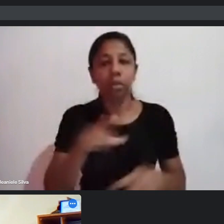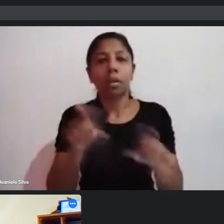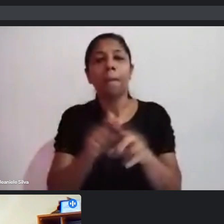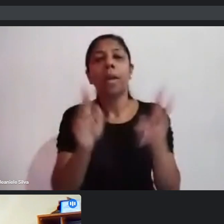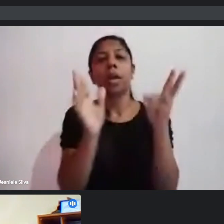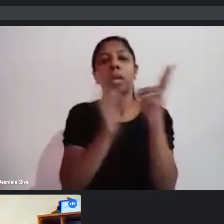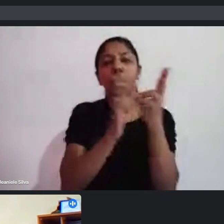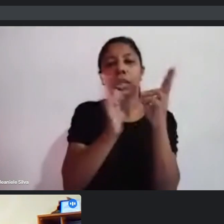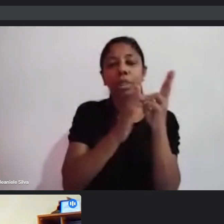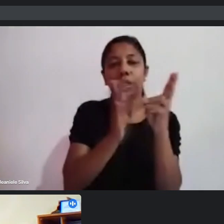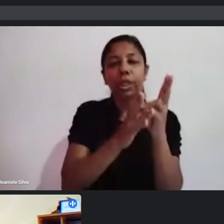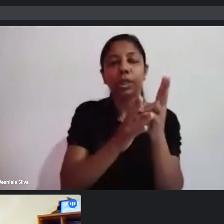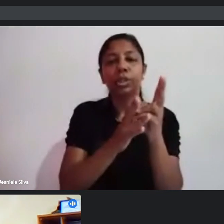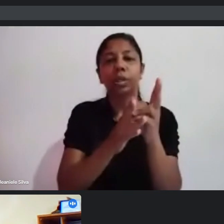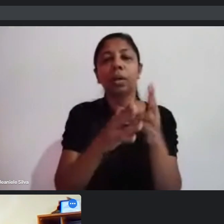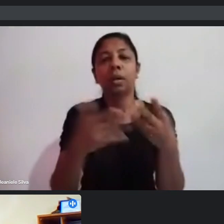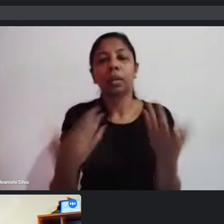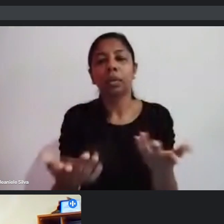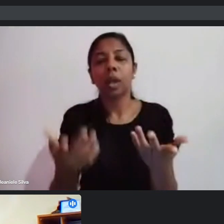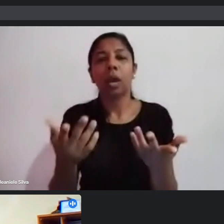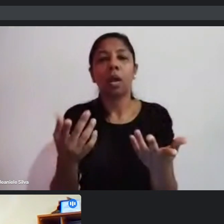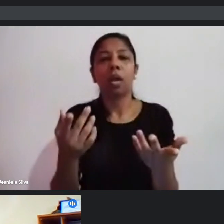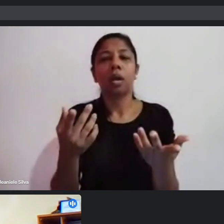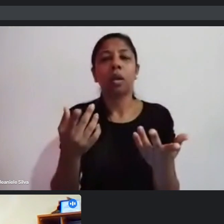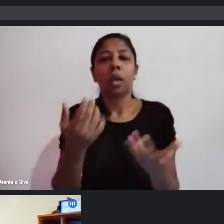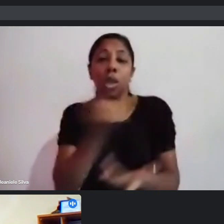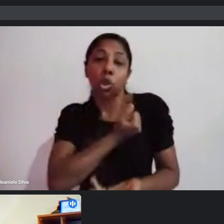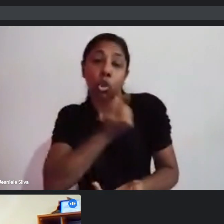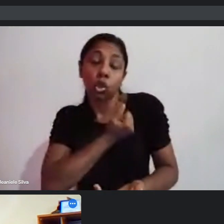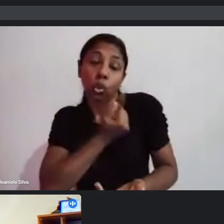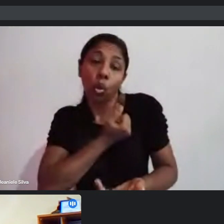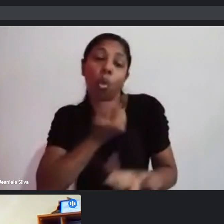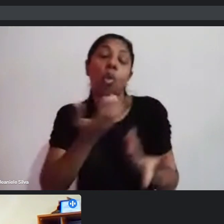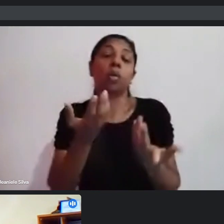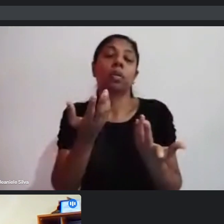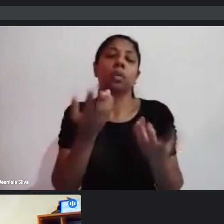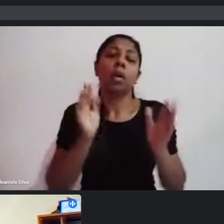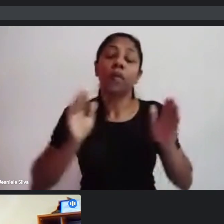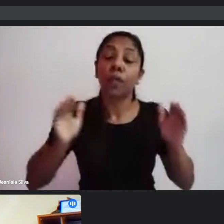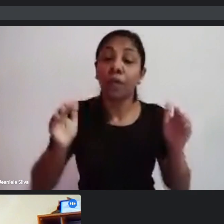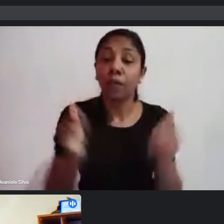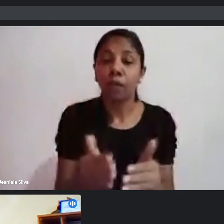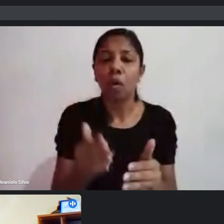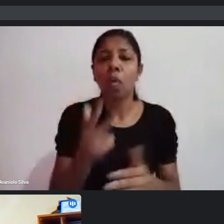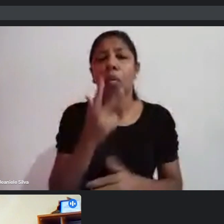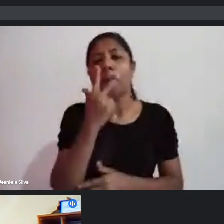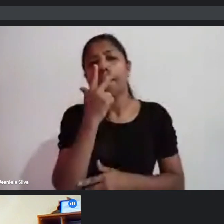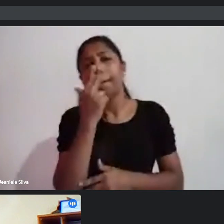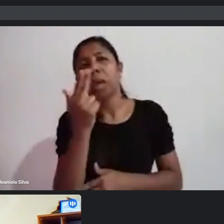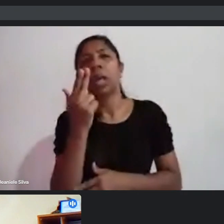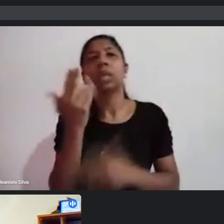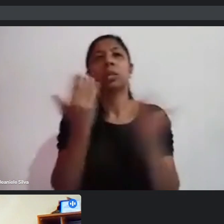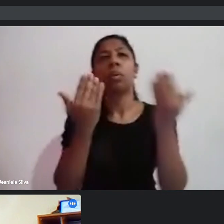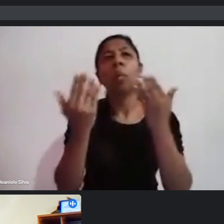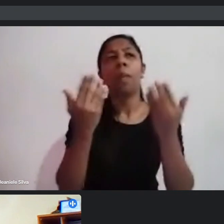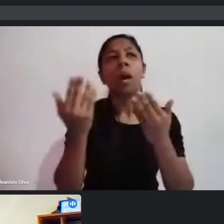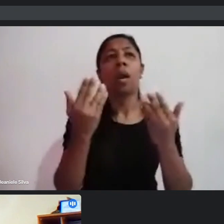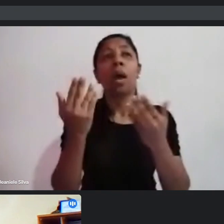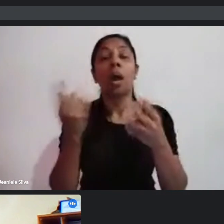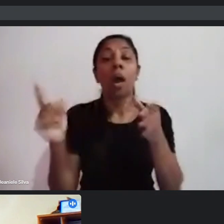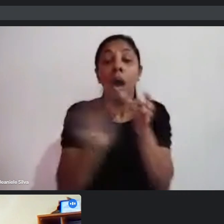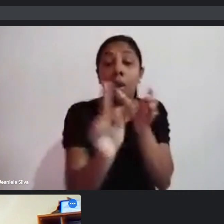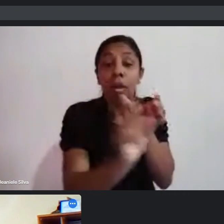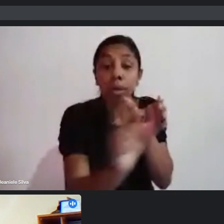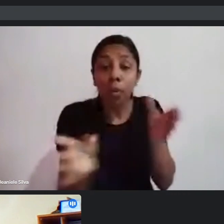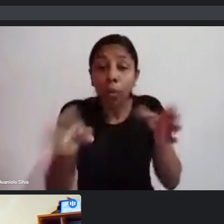pontuações exclusivas, como se fosse uma espécie de argumento de inclusão nas universidades, é uma pontuação